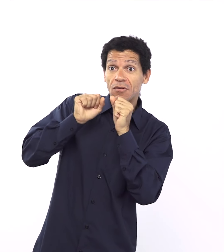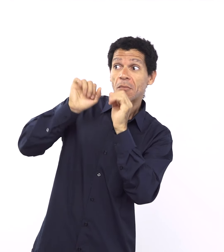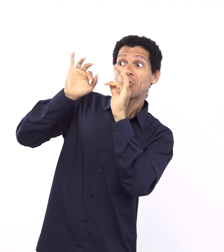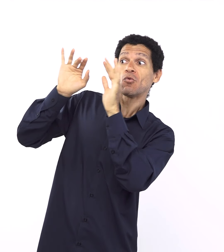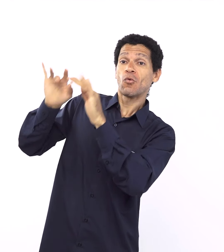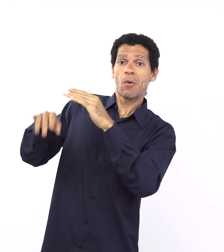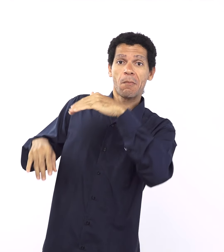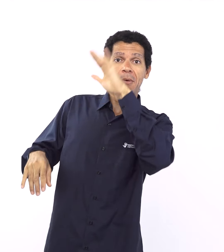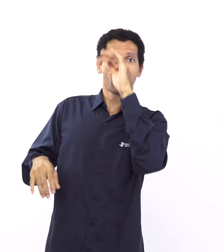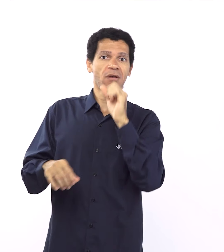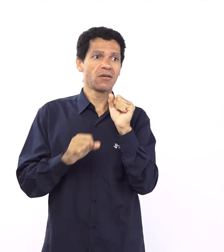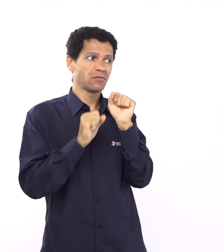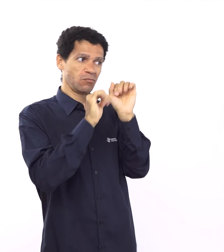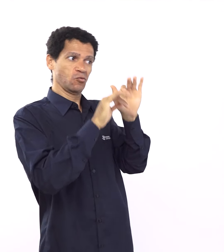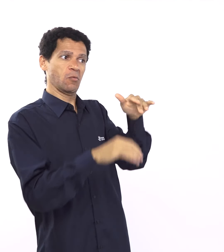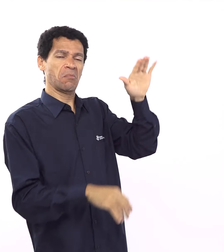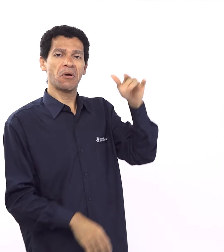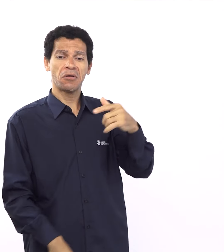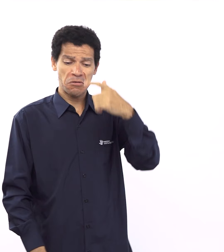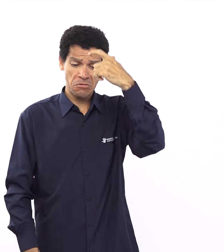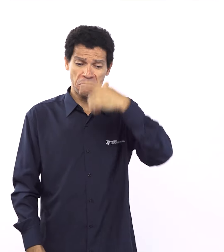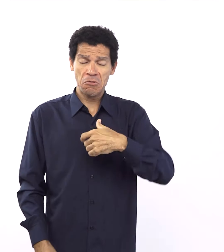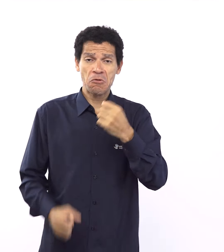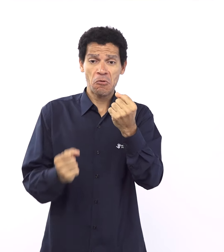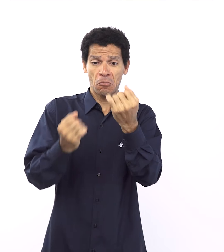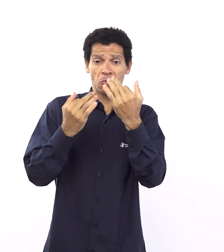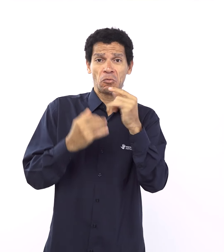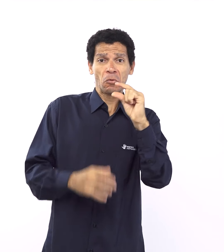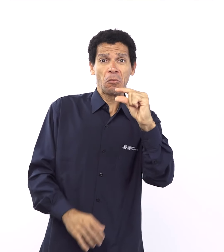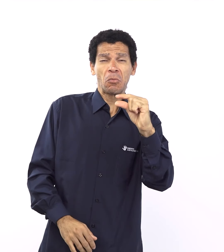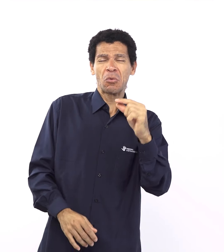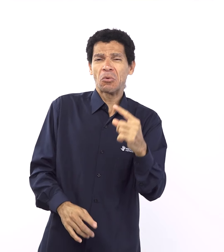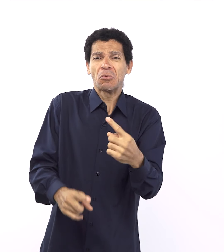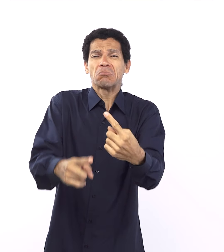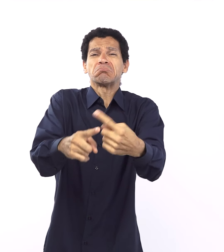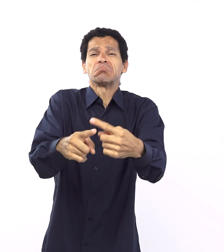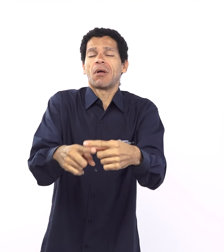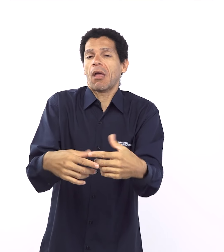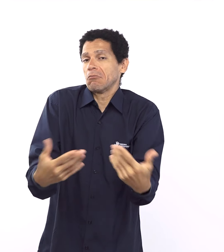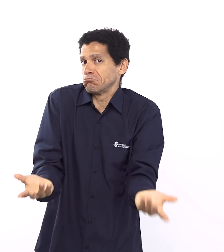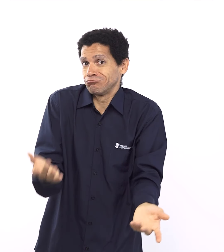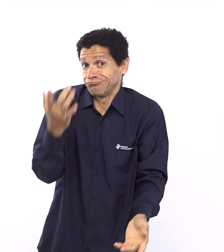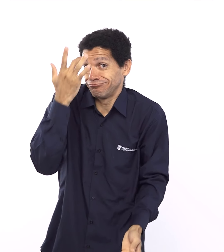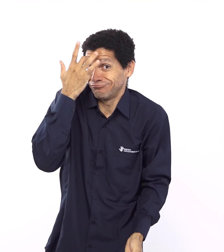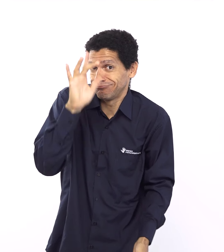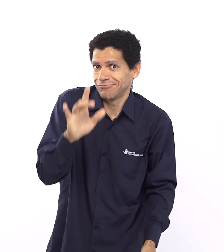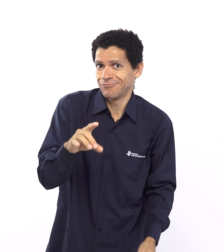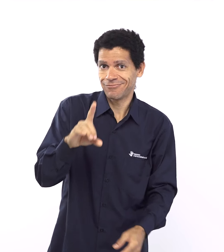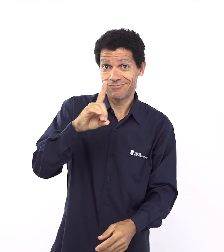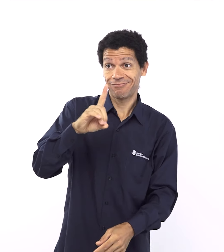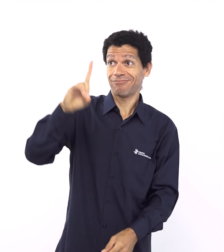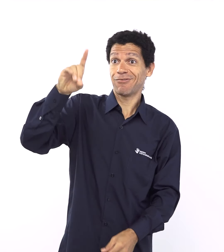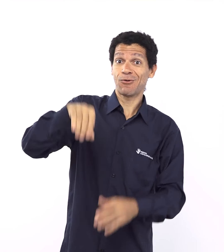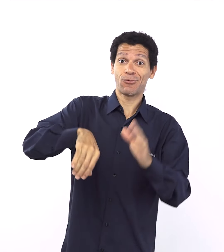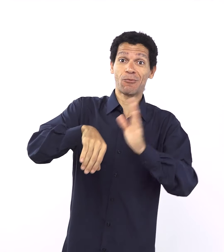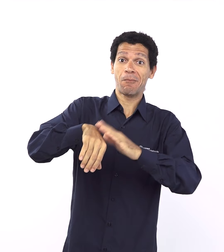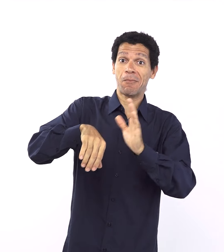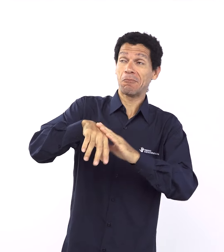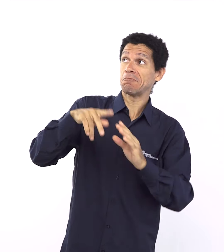está olhando para a gente ou para o semelhante, quando você olhar para Deus, você entende tudo, não depende nem um pouco da gente, não tem como